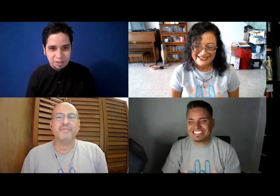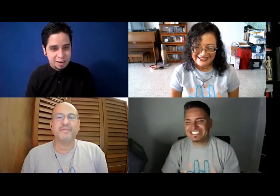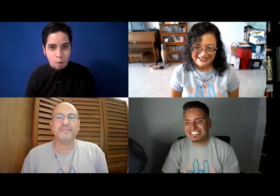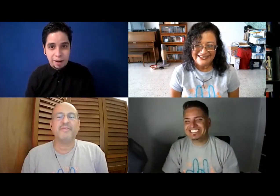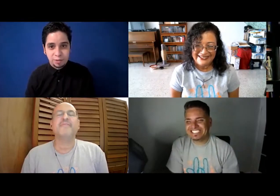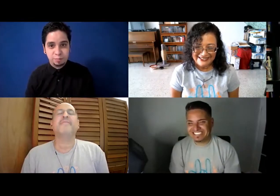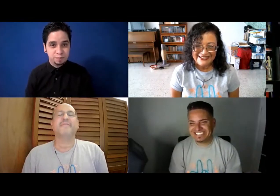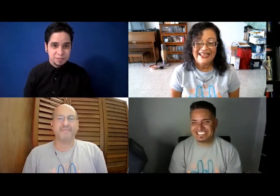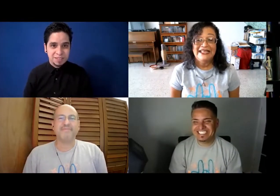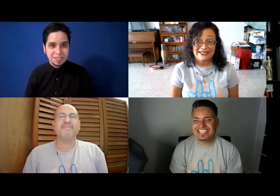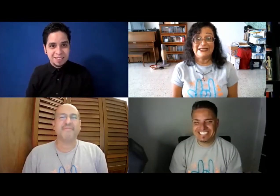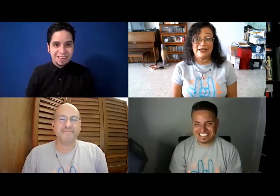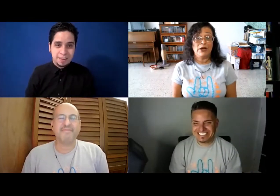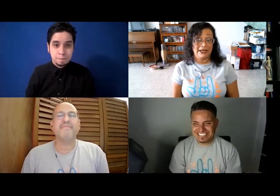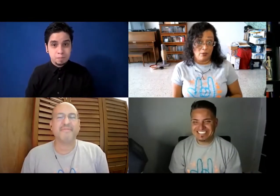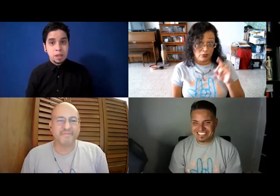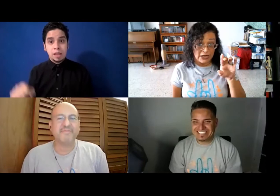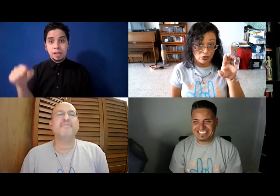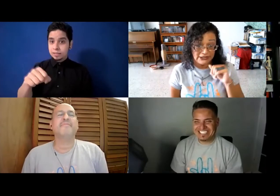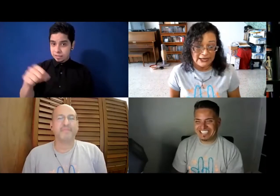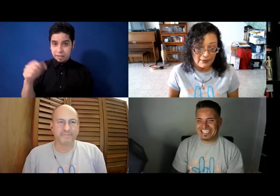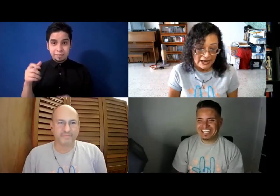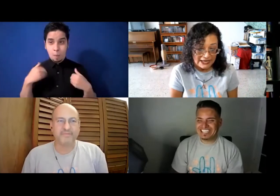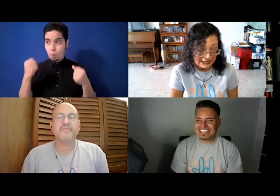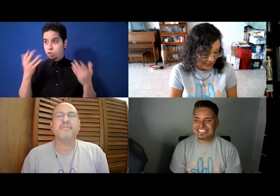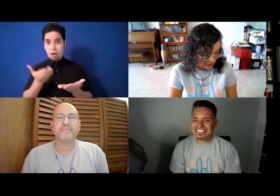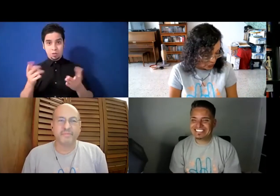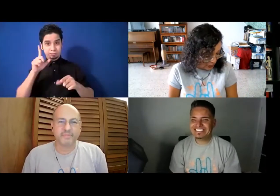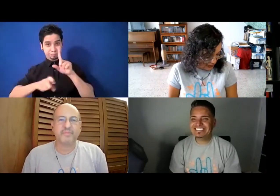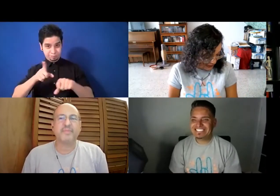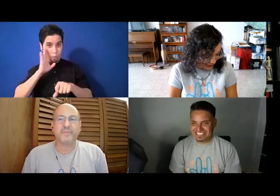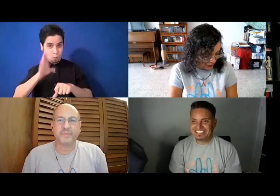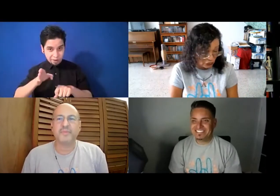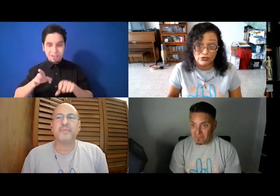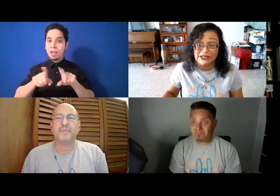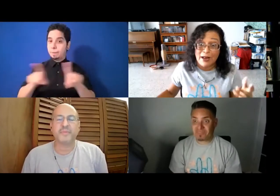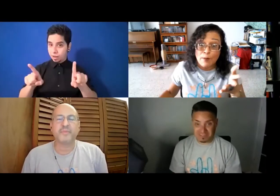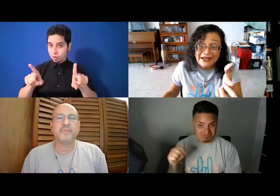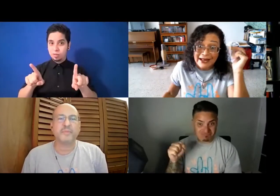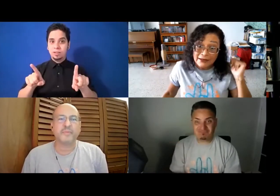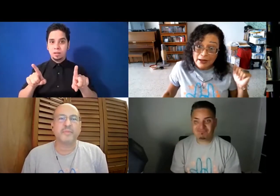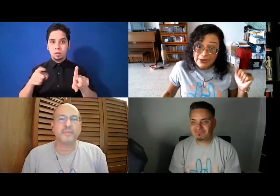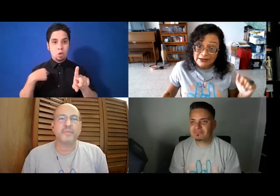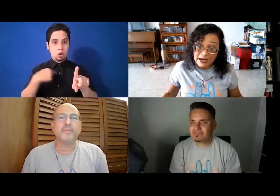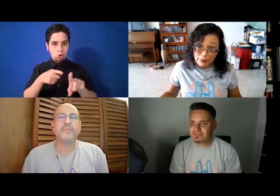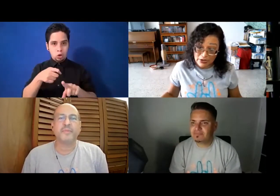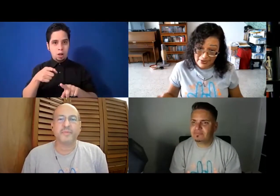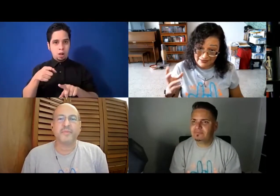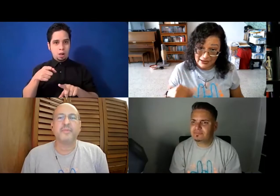así que vamos para eso. Sí, sí, porque tenemos muchas cositas que hablar, y de hecho, nosotros te teníamos pendiente para entrar al programa hace